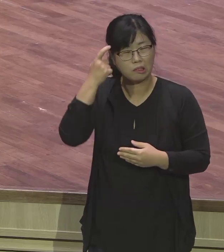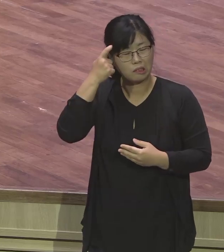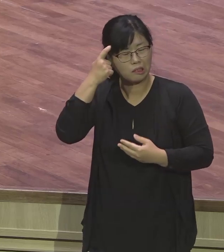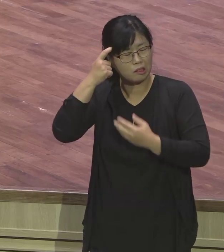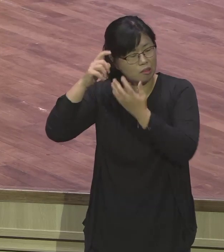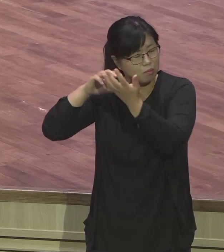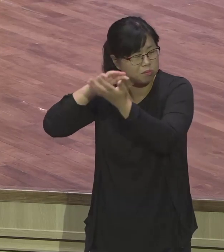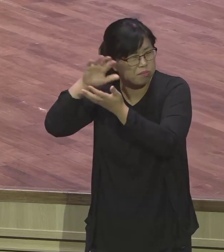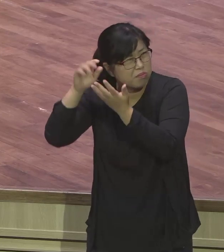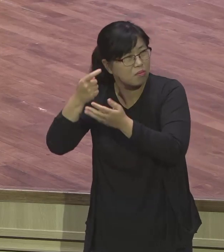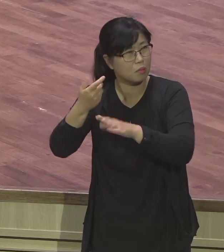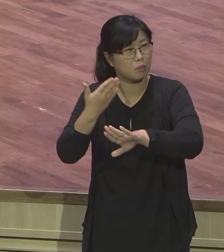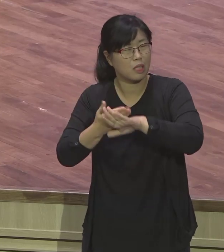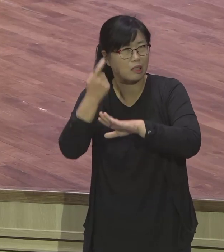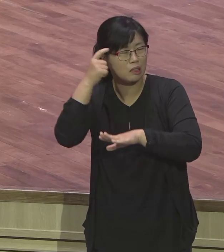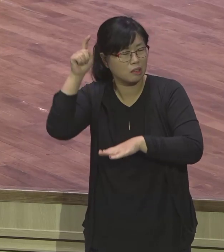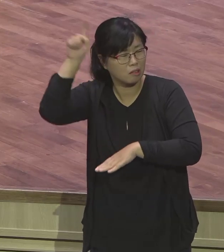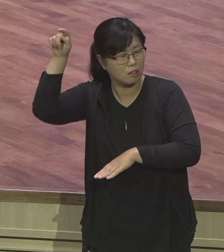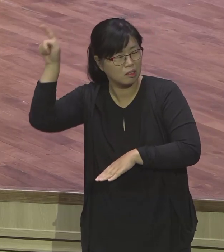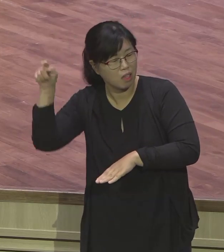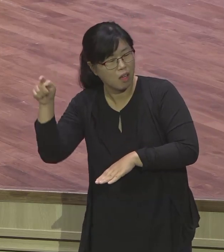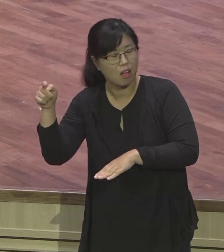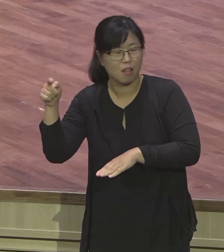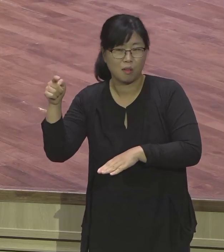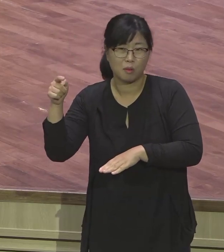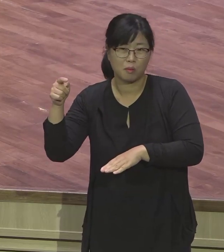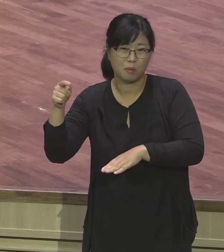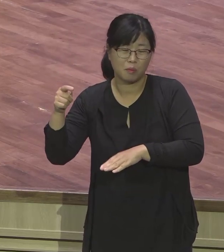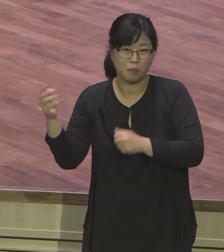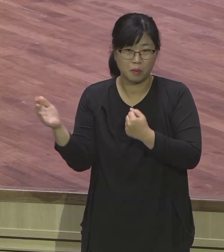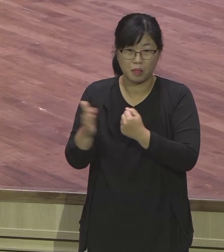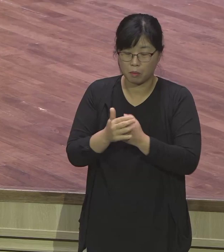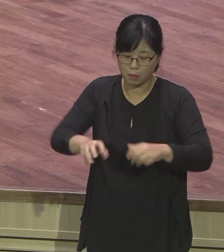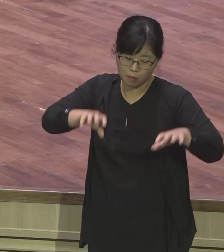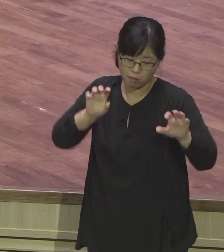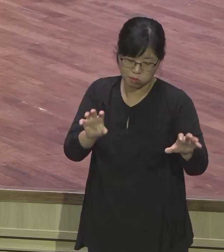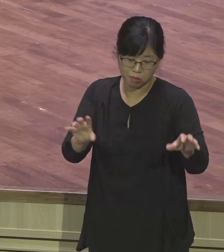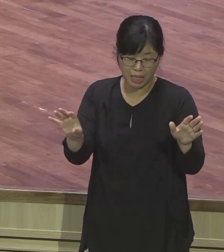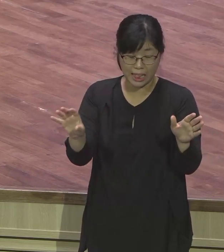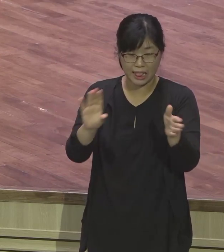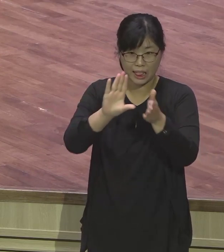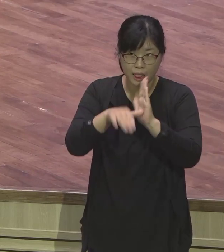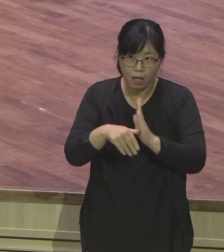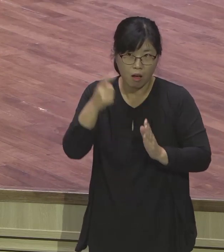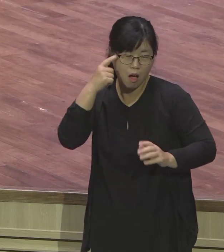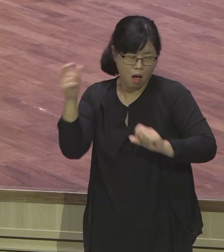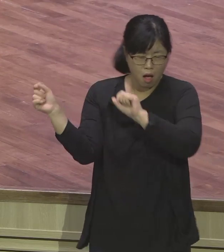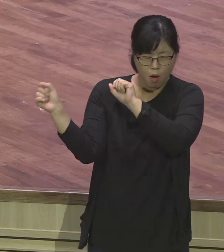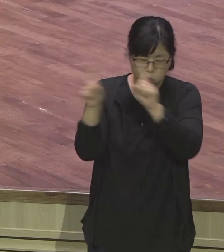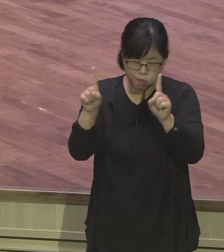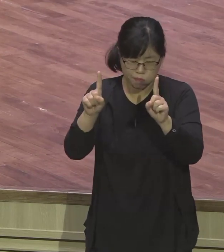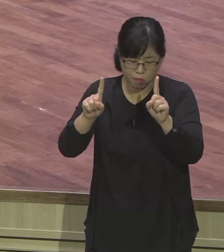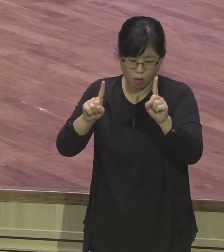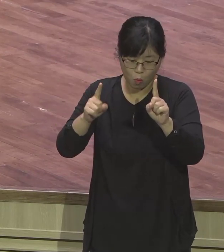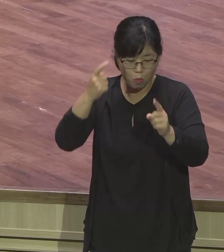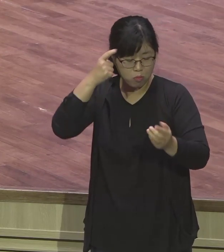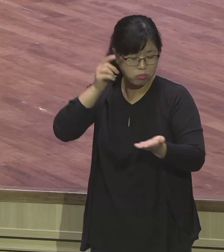그냥 가슴을 치어야 돼, 치어. 그래야 이 교회 와서 살고,